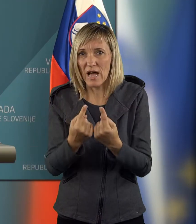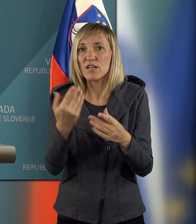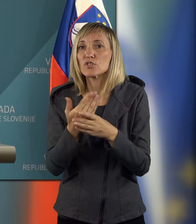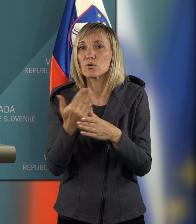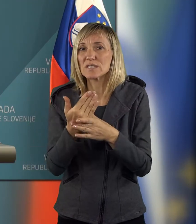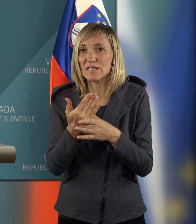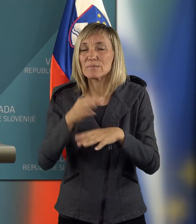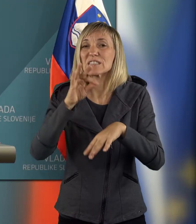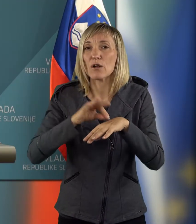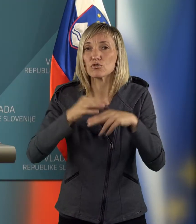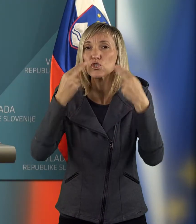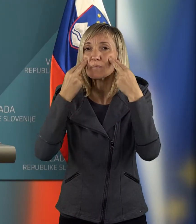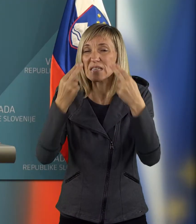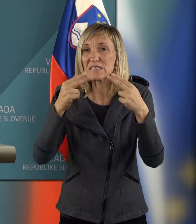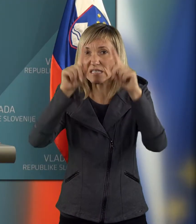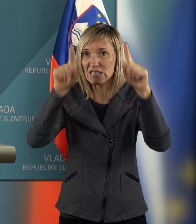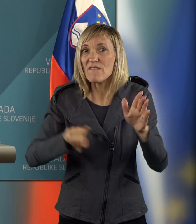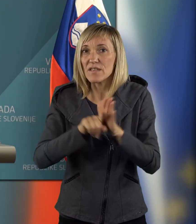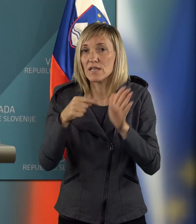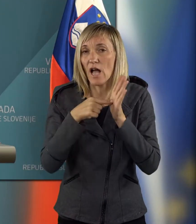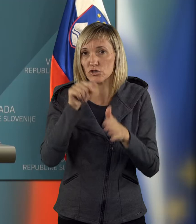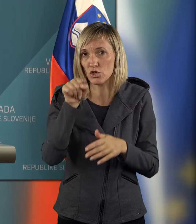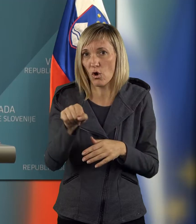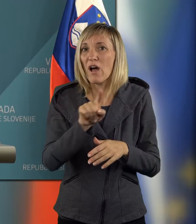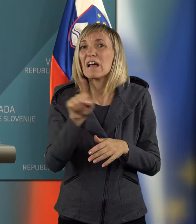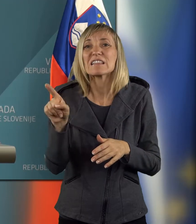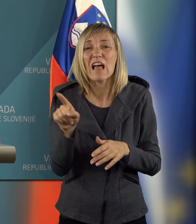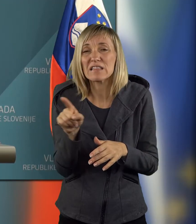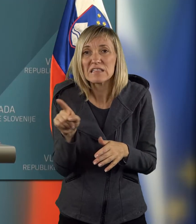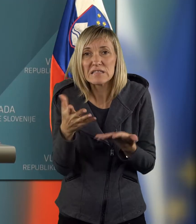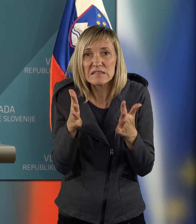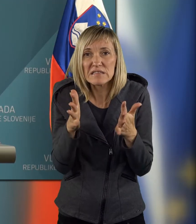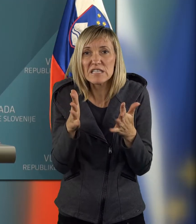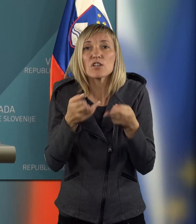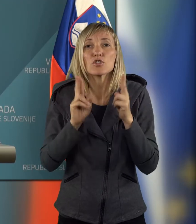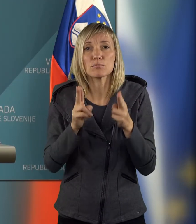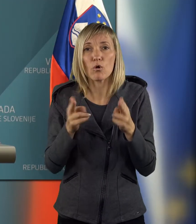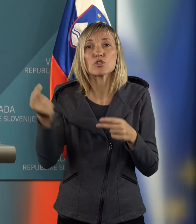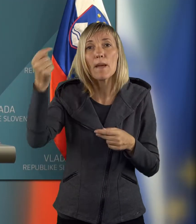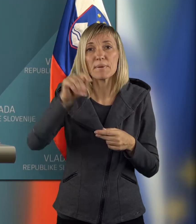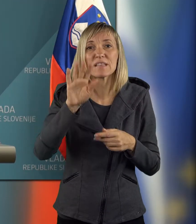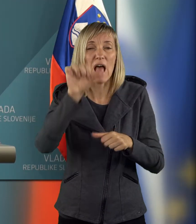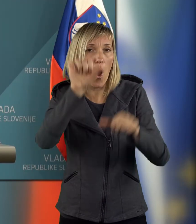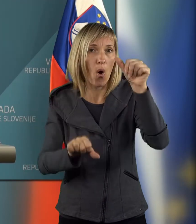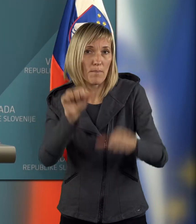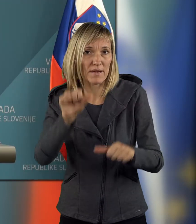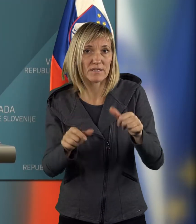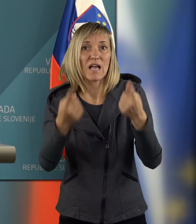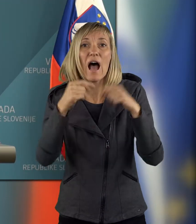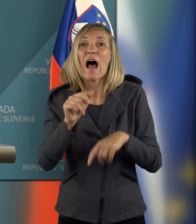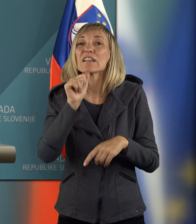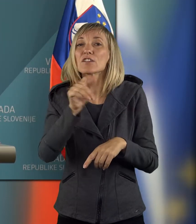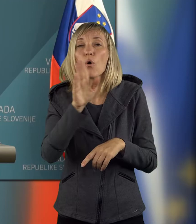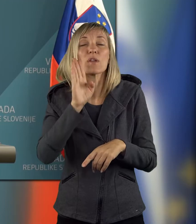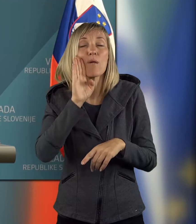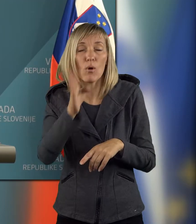ustreznimi zdravniškimi izvidi kažejo na to, da sploh niso zmožne priti na poseg, ali da nikoli